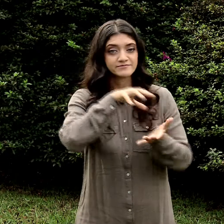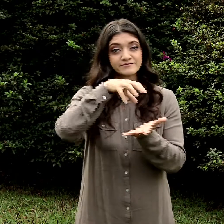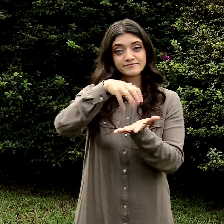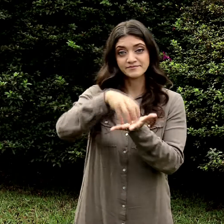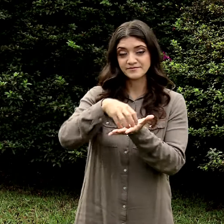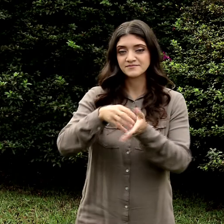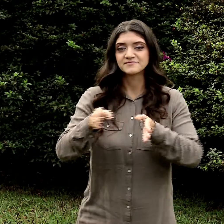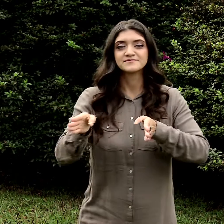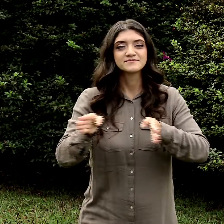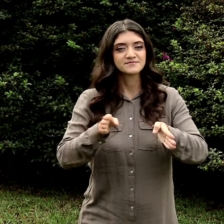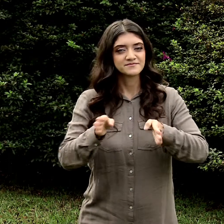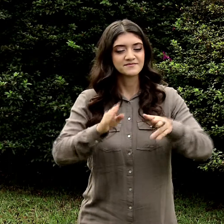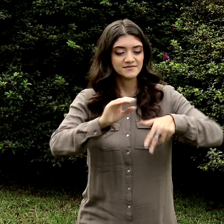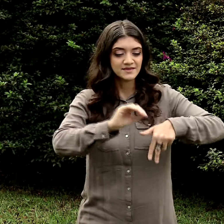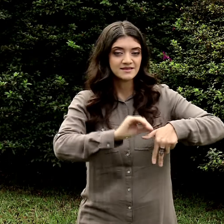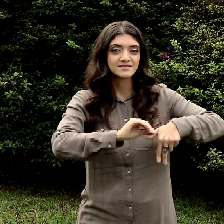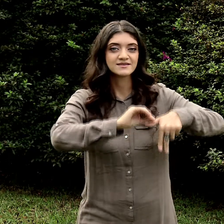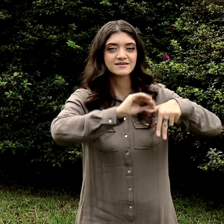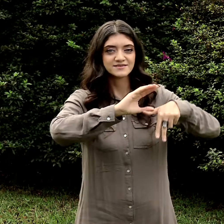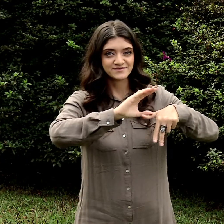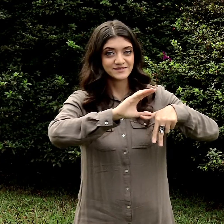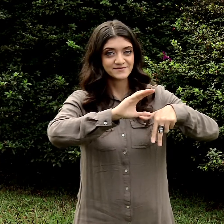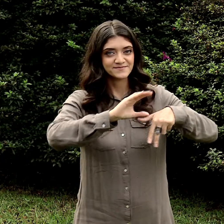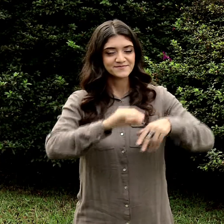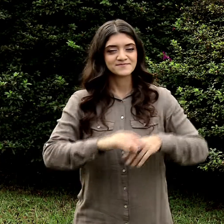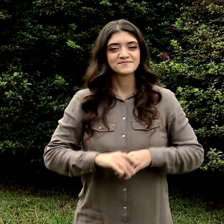Núcleo de Acessibilidade da TV Cultura.